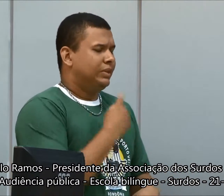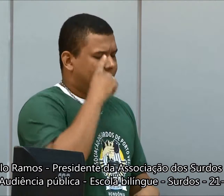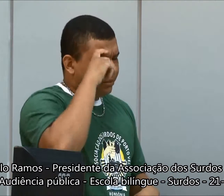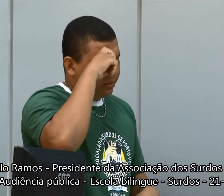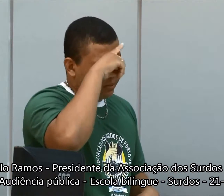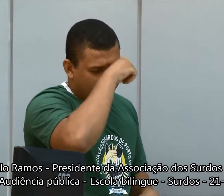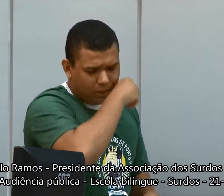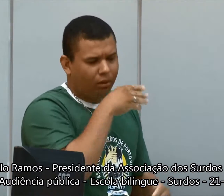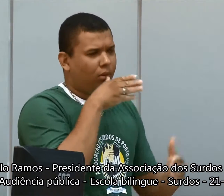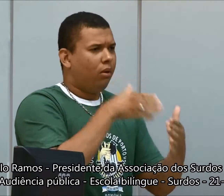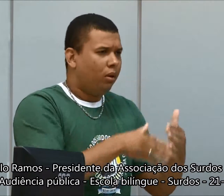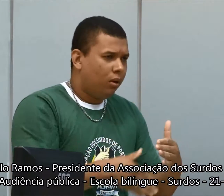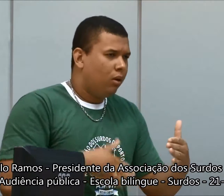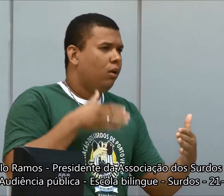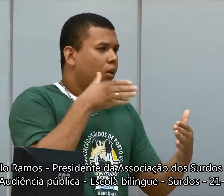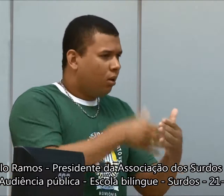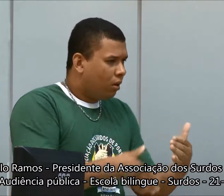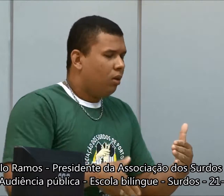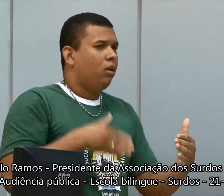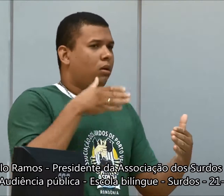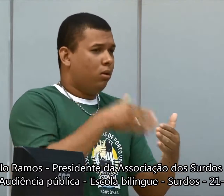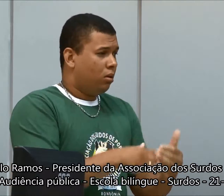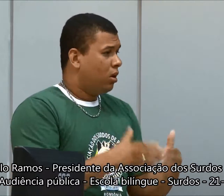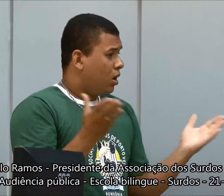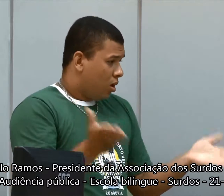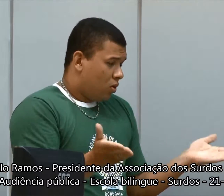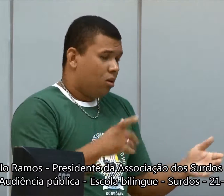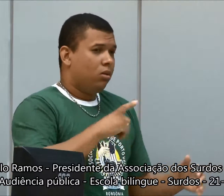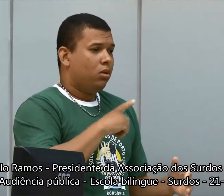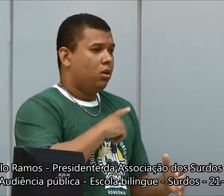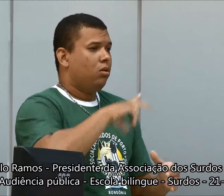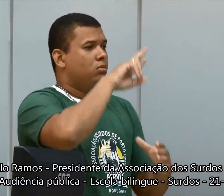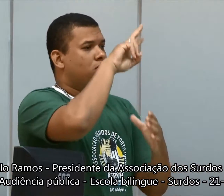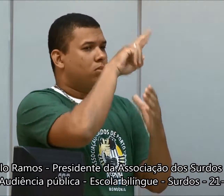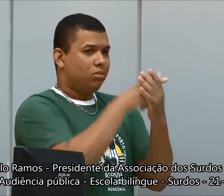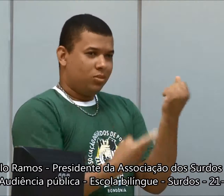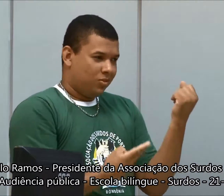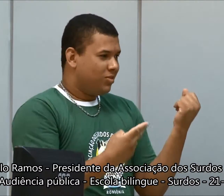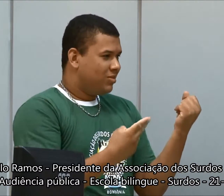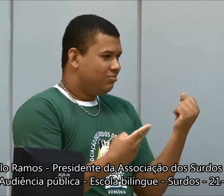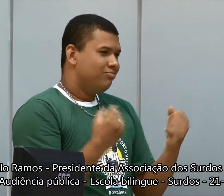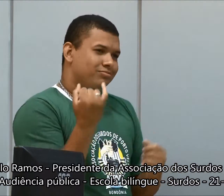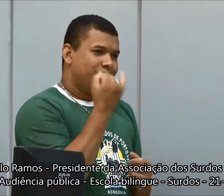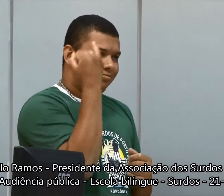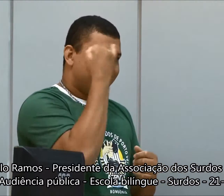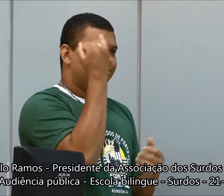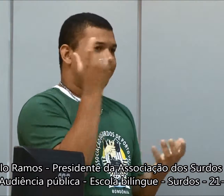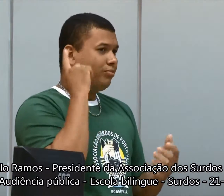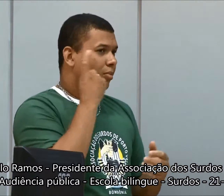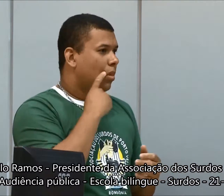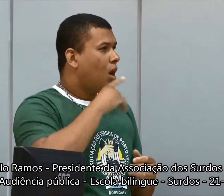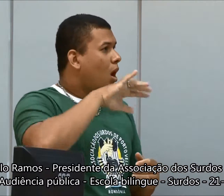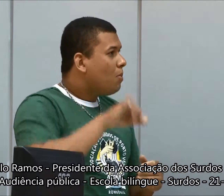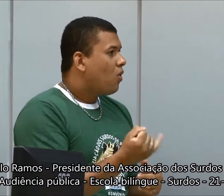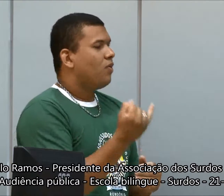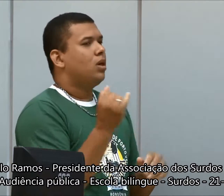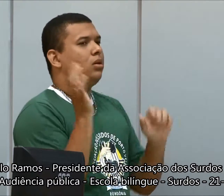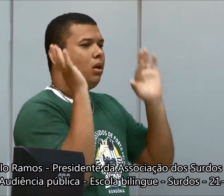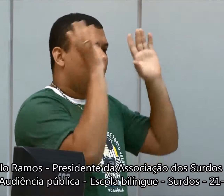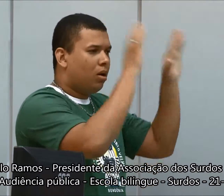antigamente sofreram muito, lutaram muito, mas hoje a gente vê o quê? Que a escola bilingüe é importante para as crianças que